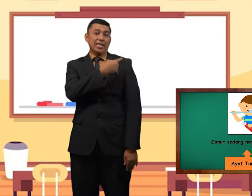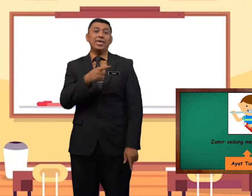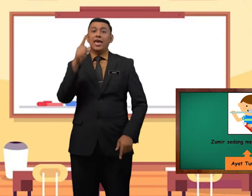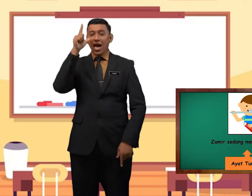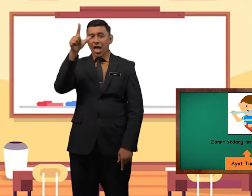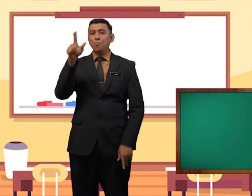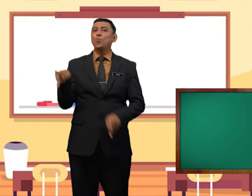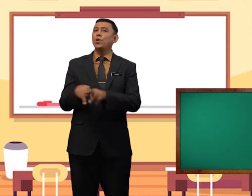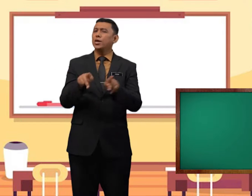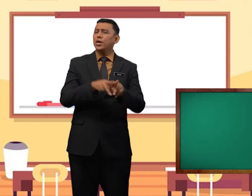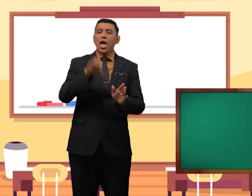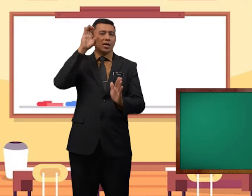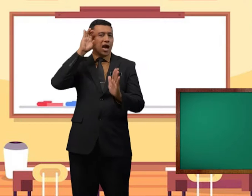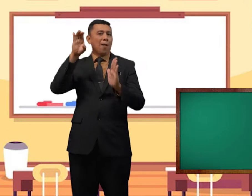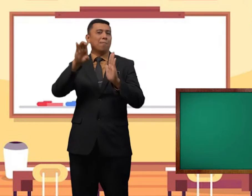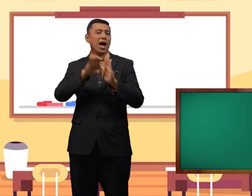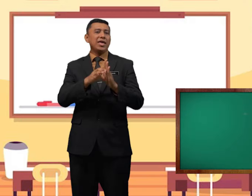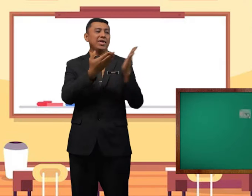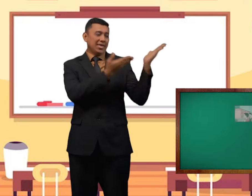lihat pula gambar ini.